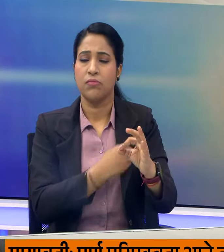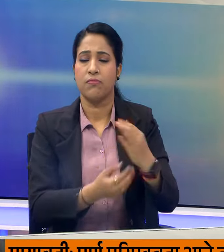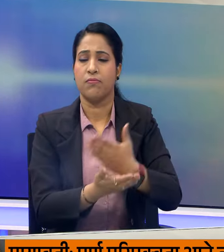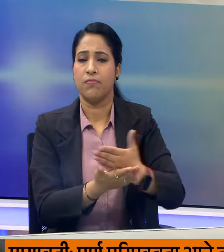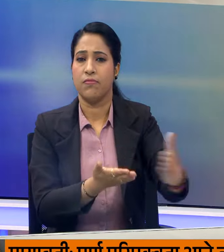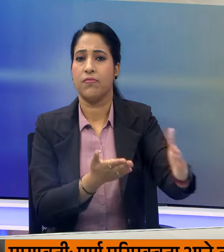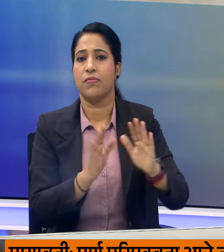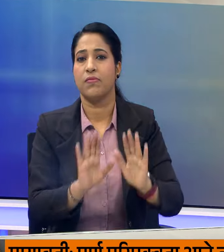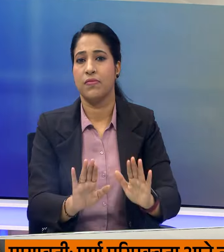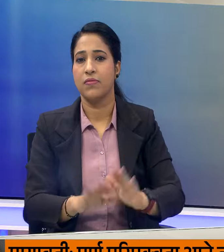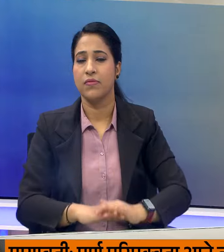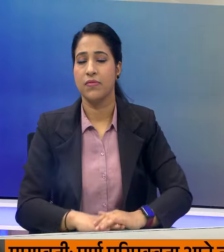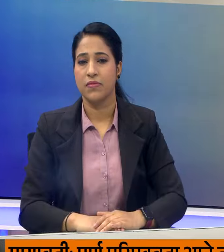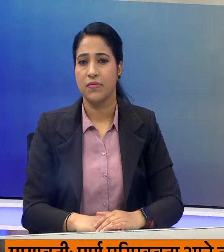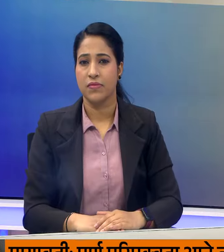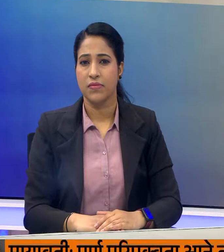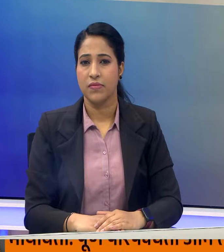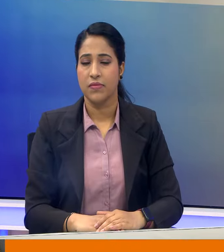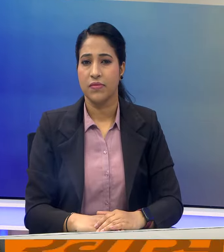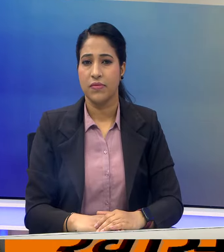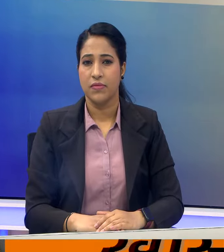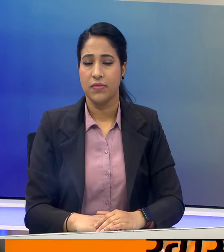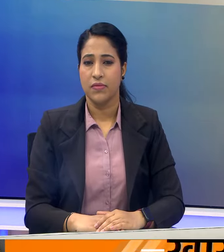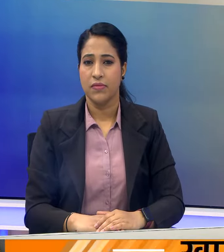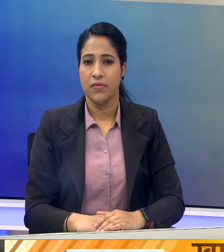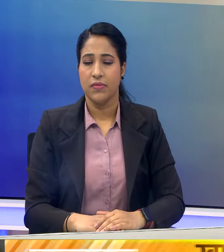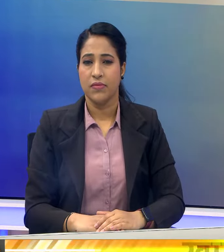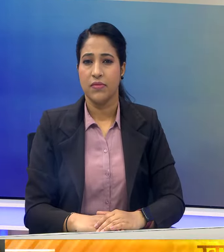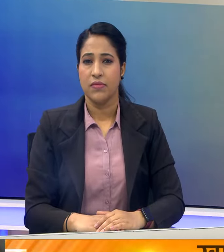हटाया जाता है।